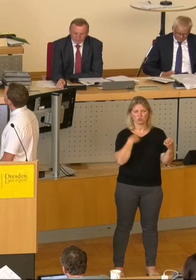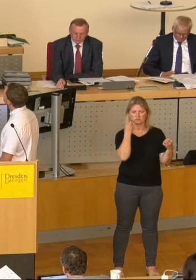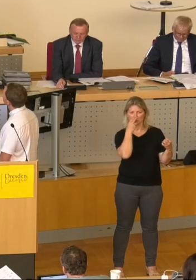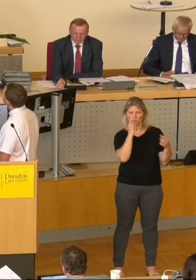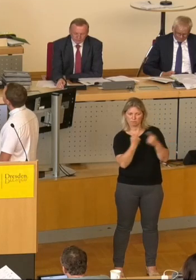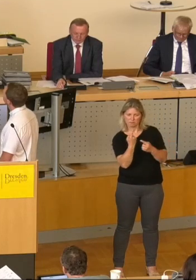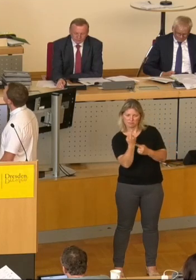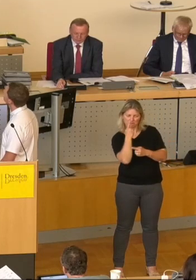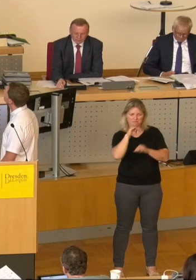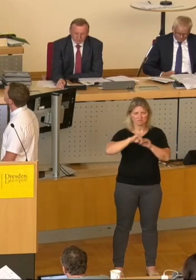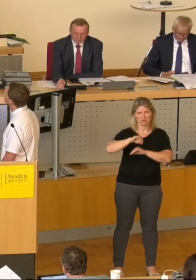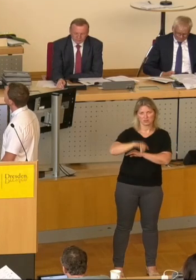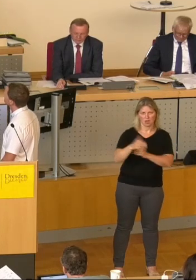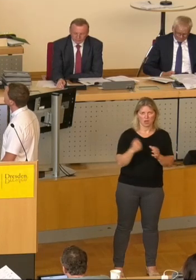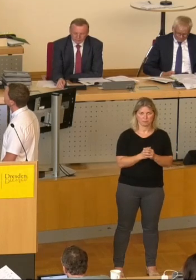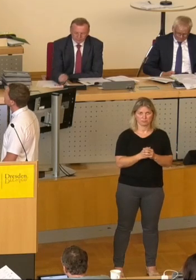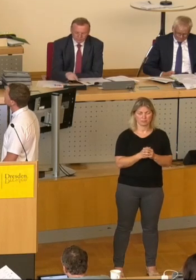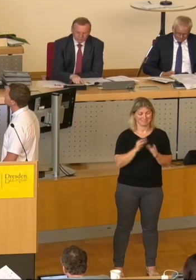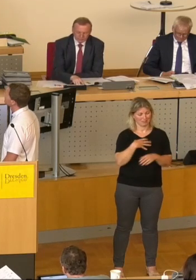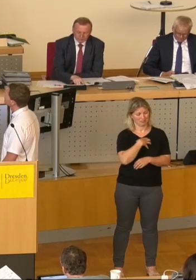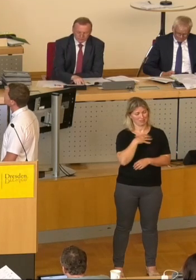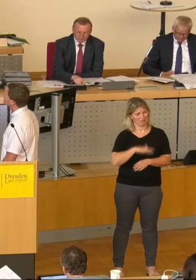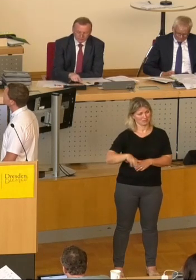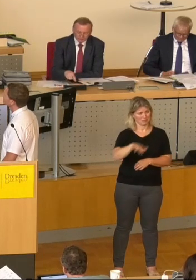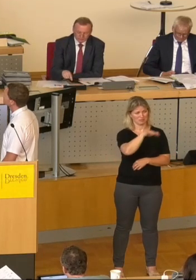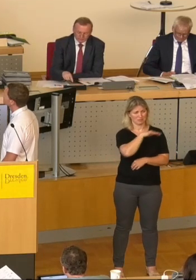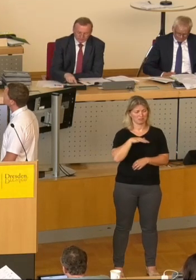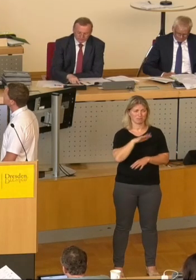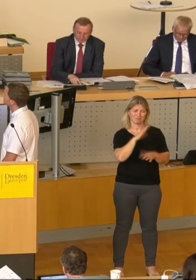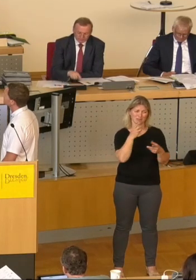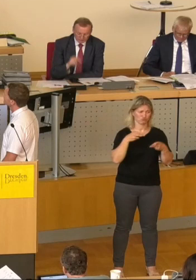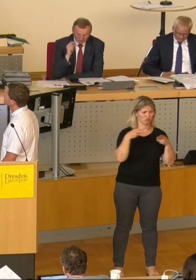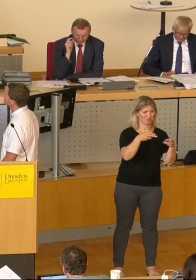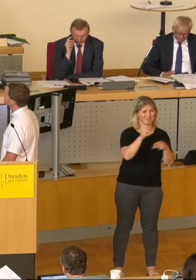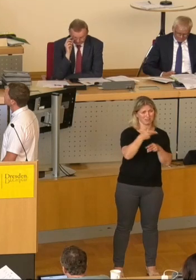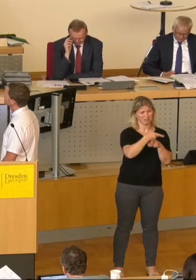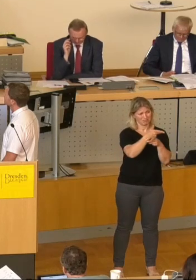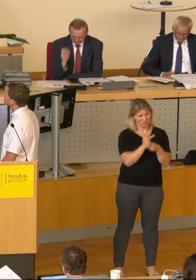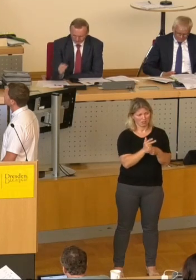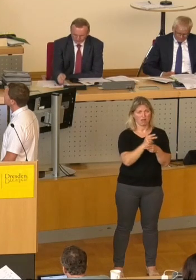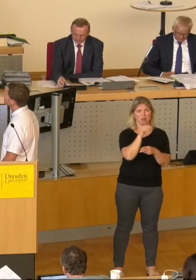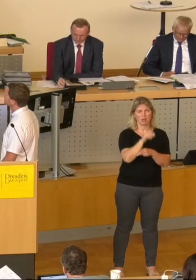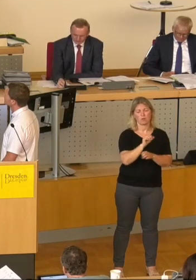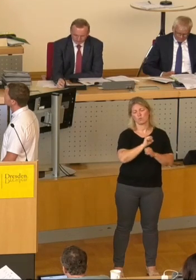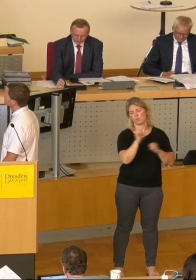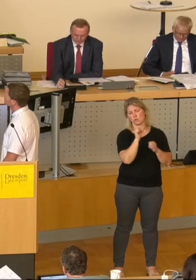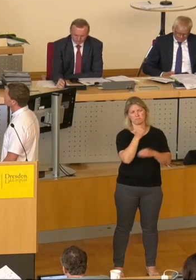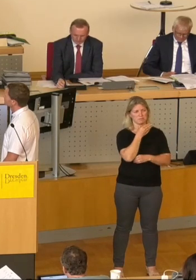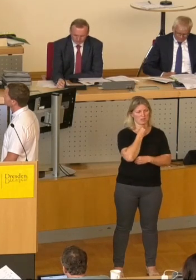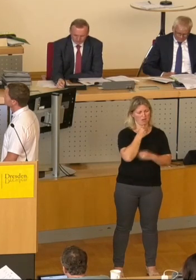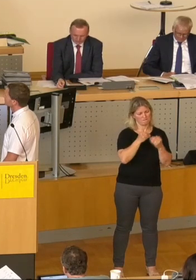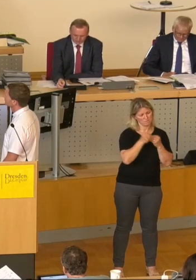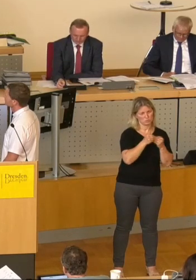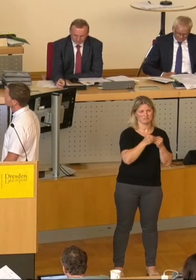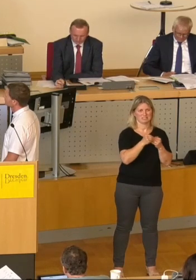In ganz Dresden hat etwa ein Drittel der Straßen so kurzfristigen Handlungsbedarf der Sanierung